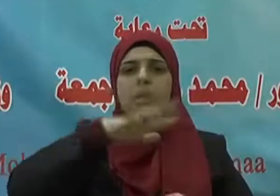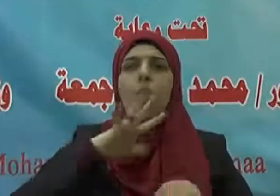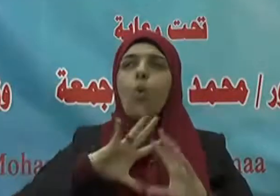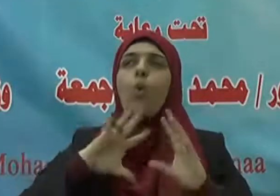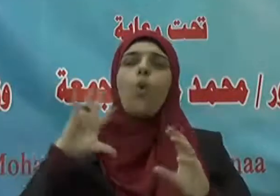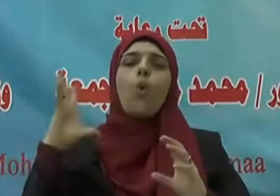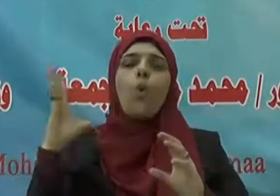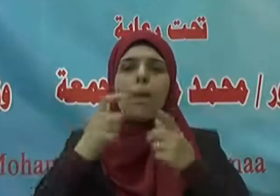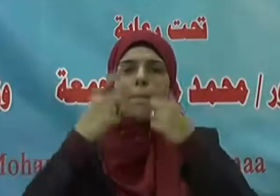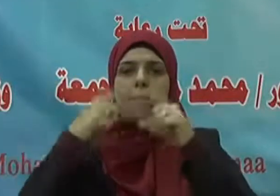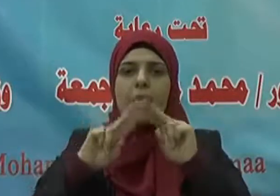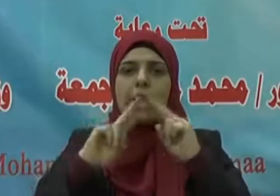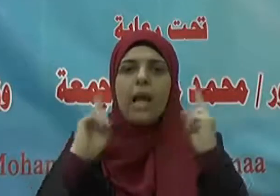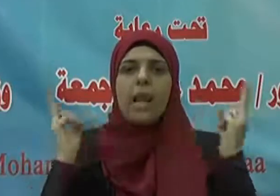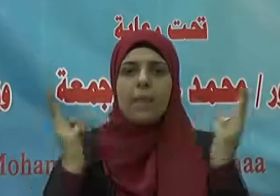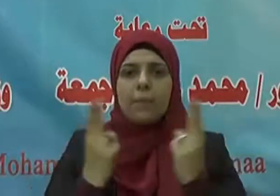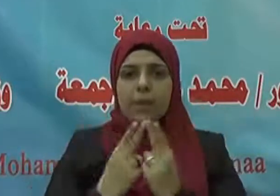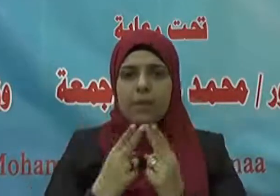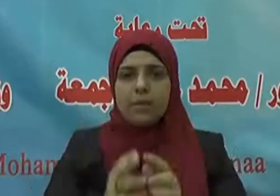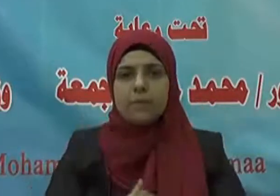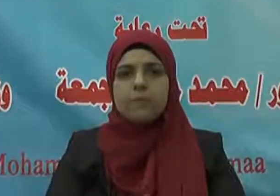وسائر بلاد العالمين ترجمة